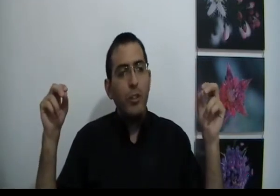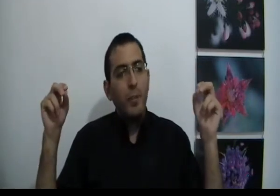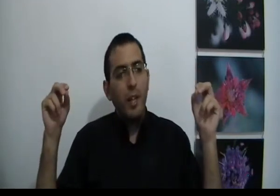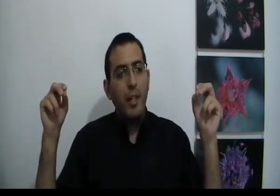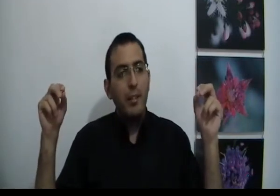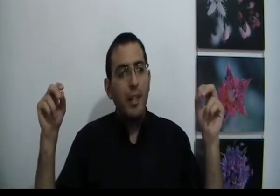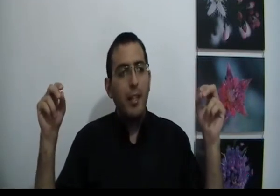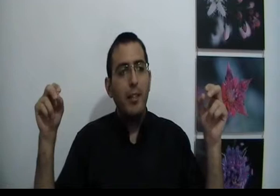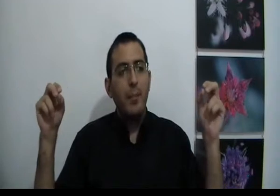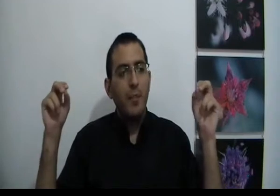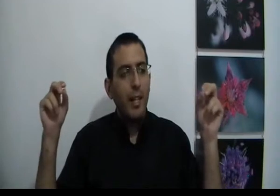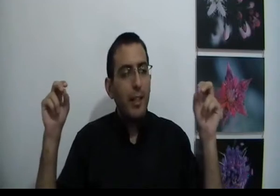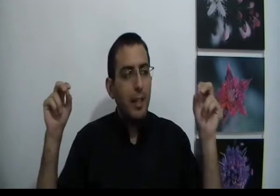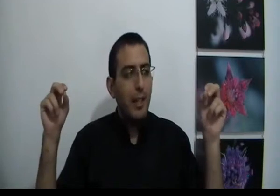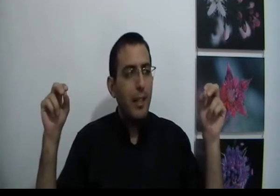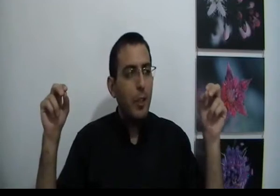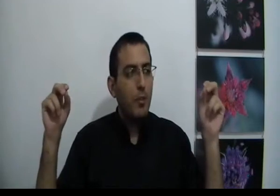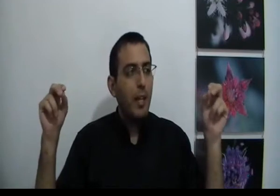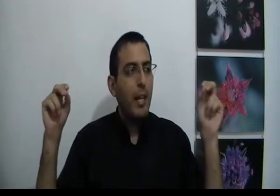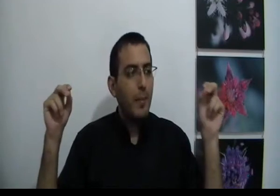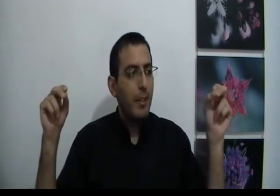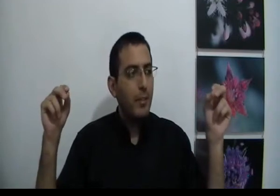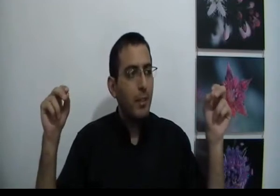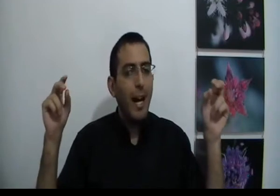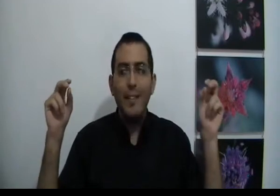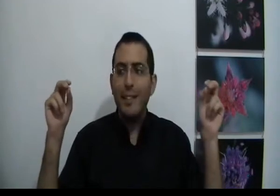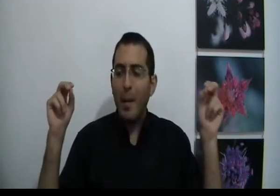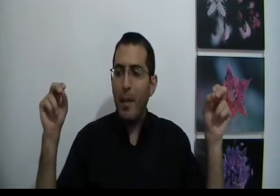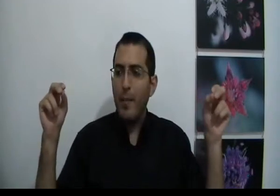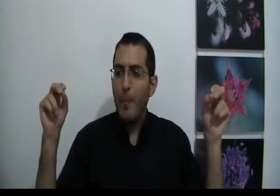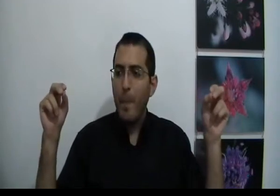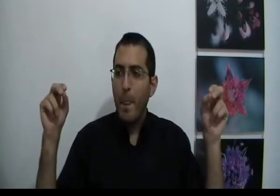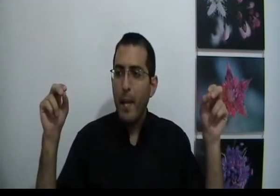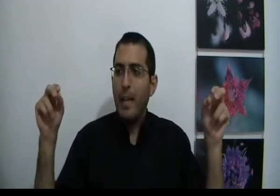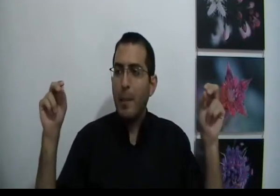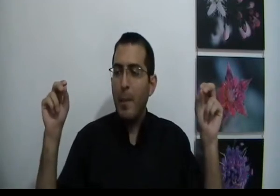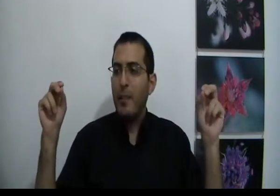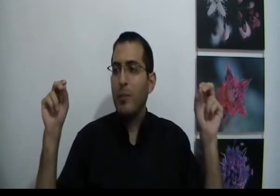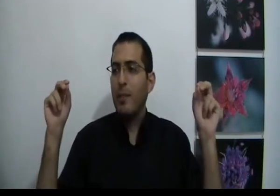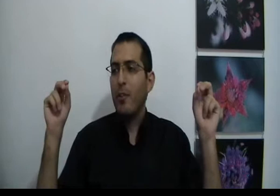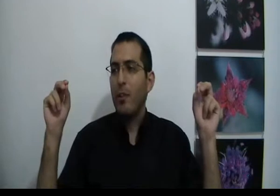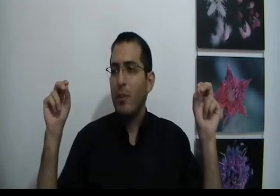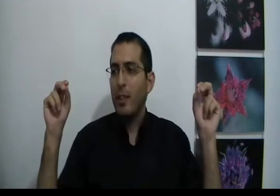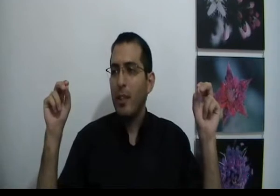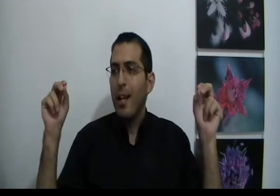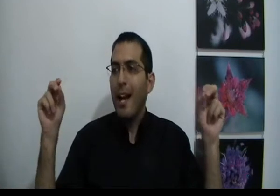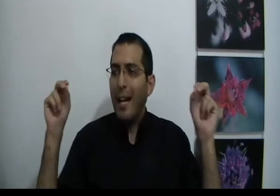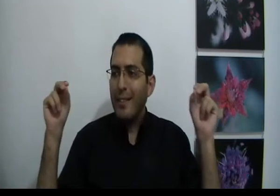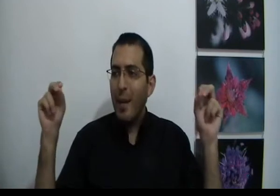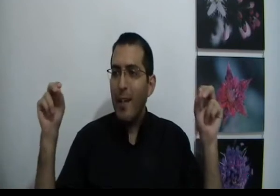שמבחן הכניסה לגן עדן, מבחן הכניסה לגן עדן הוא מבחן האמת עד כמה אתה באמת רוצה את מה שאתה רוצה, עד כמה